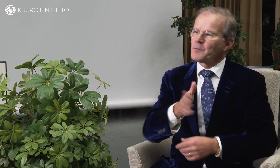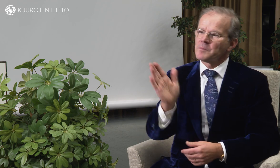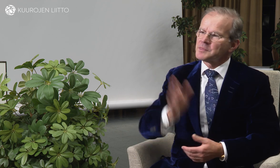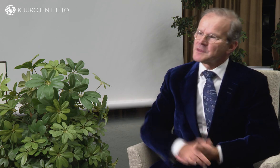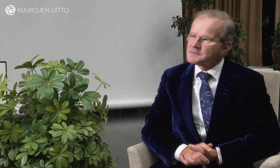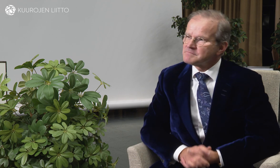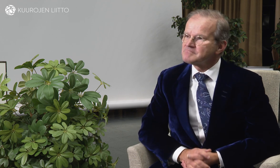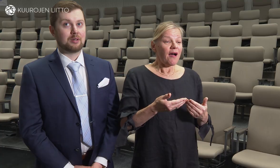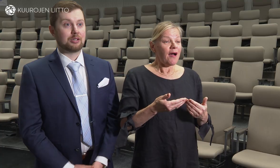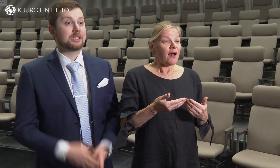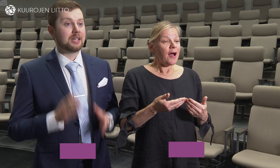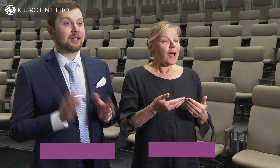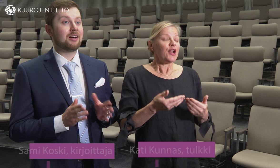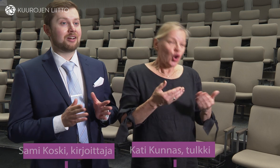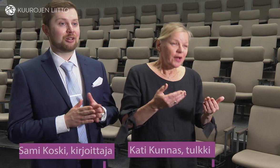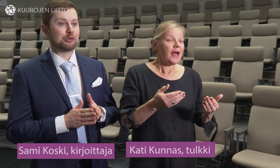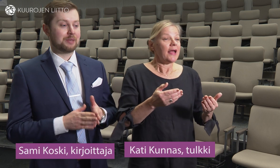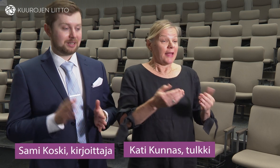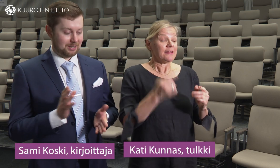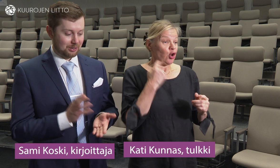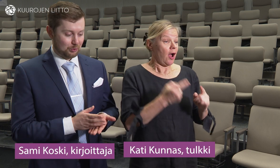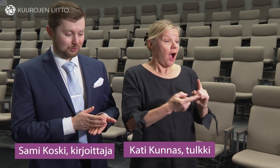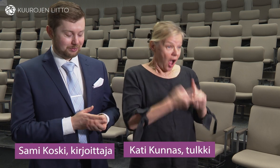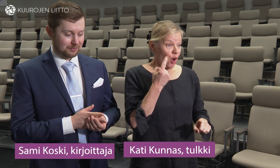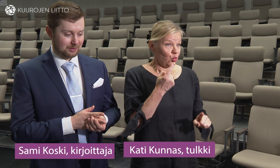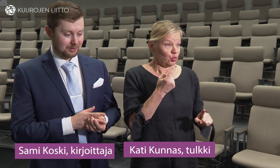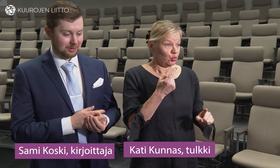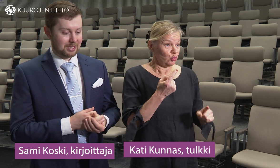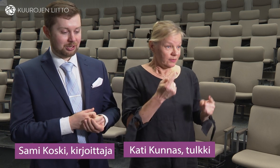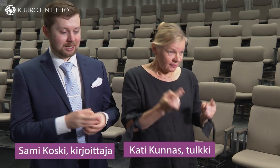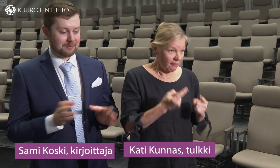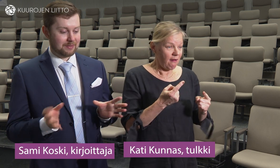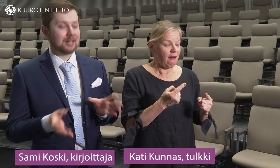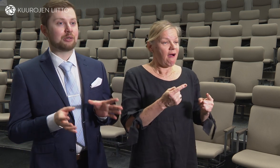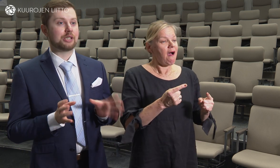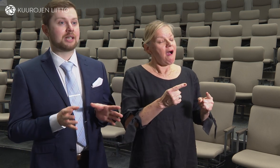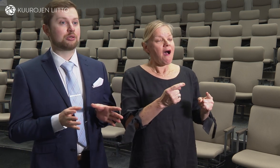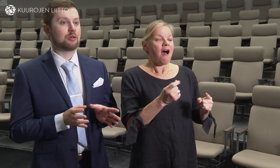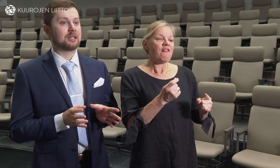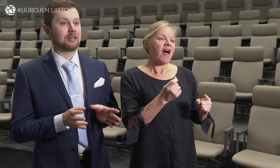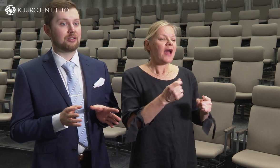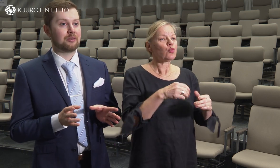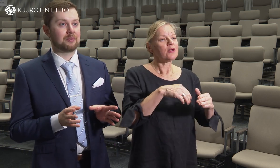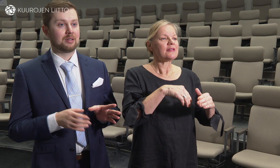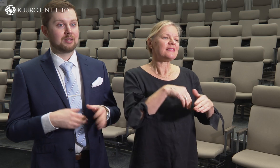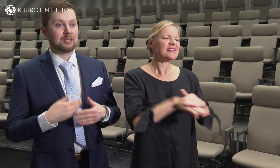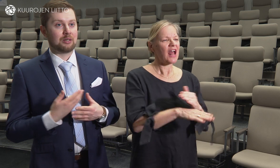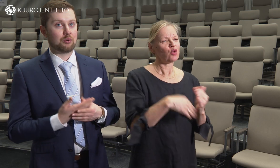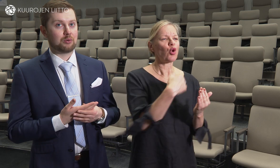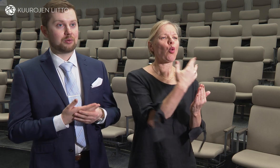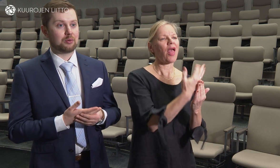no siis ihan aluksi mä laitoin ne vähän niin kuin sisällysluetteloon